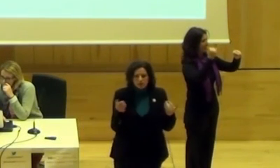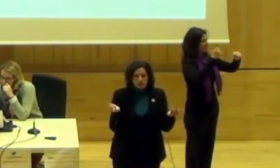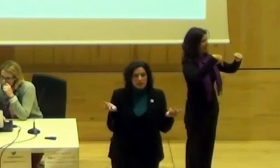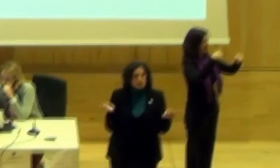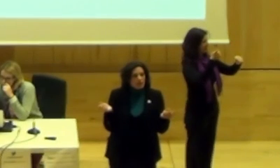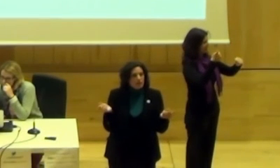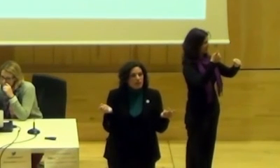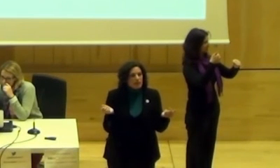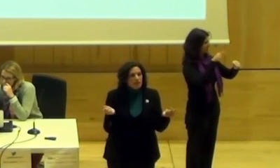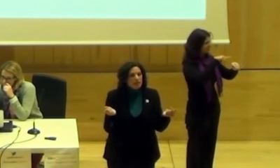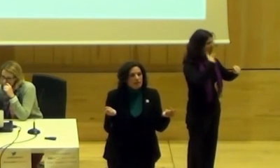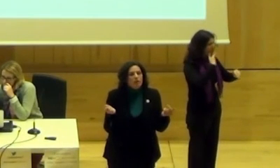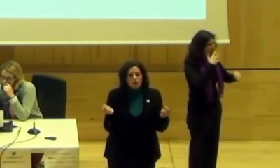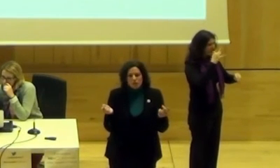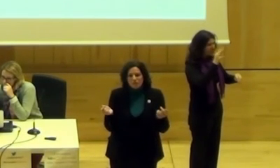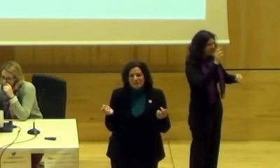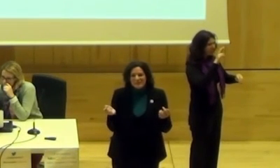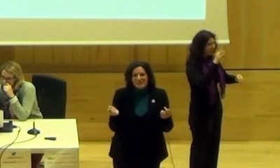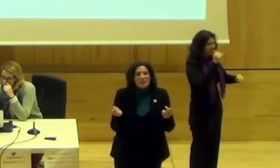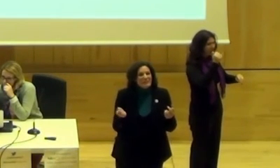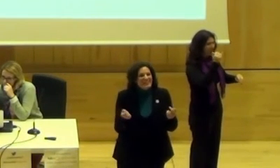aquí. Por aquí se lo ha costajado, por aquí.